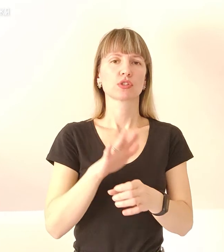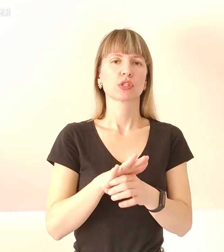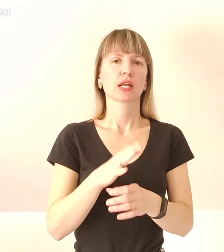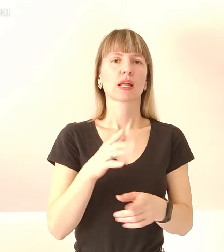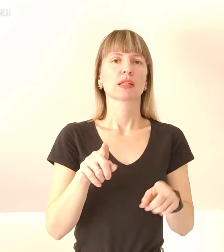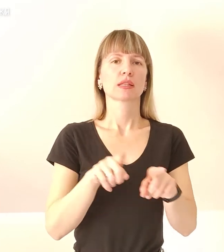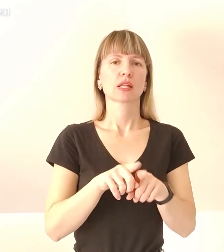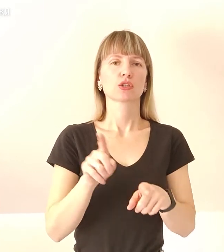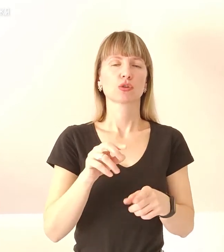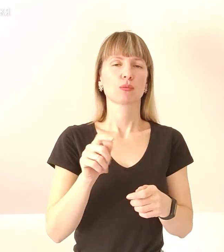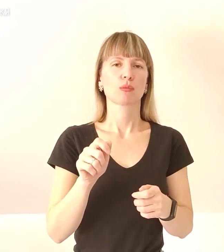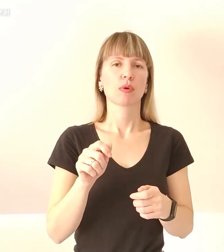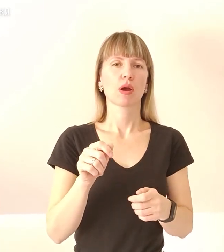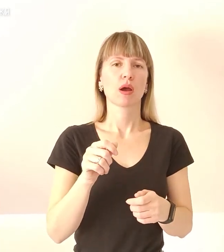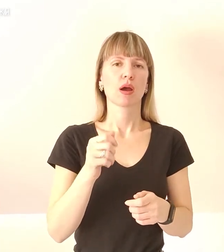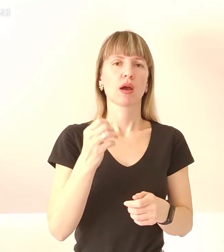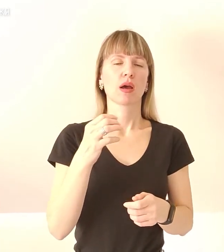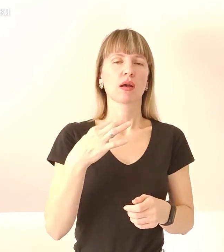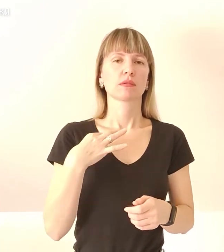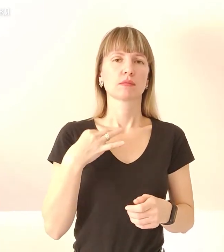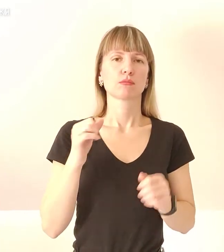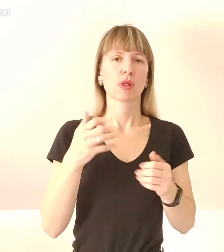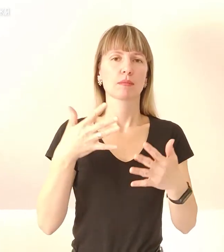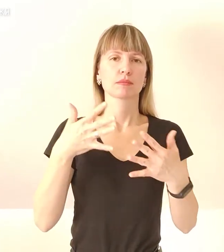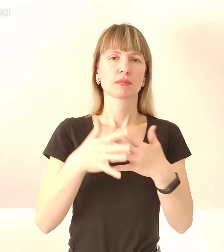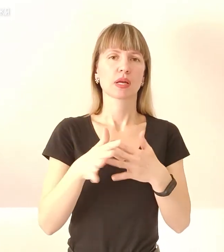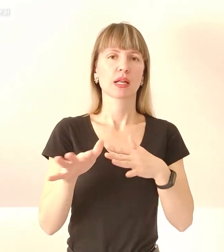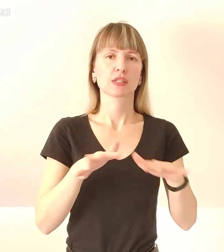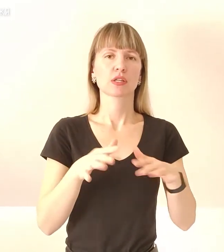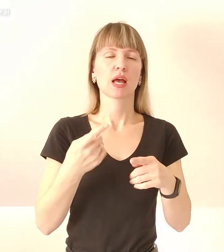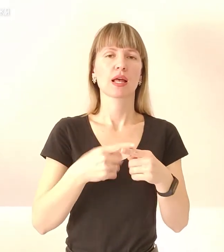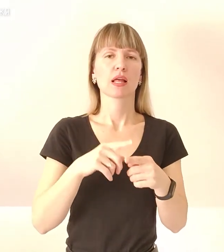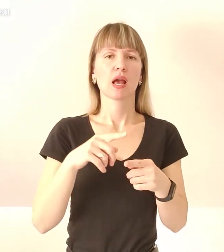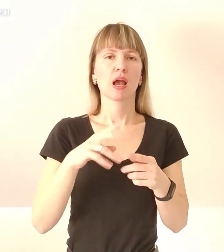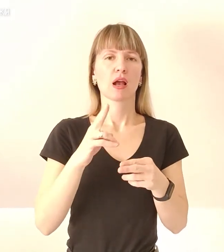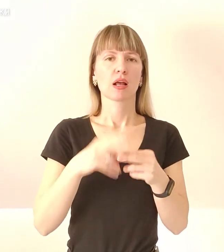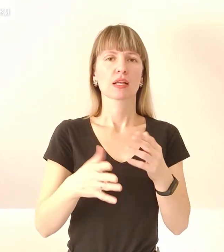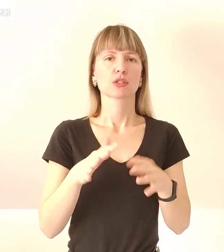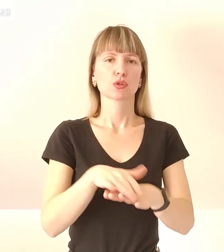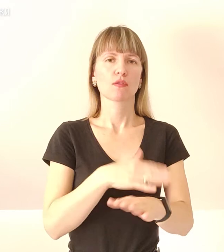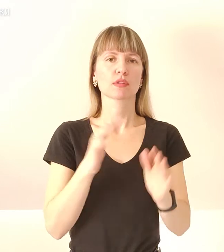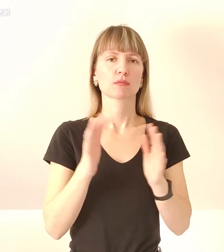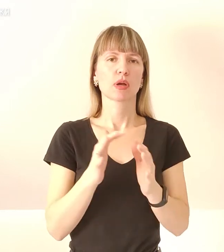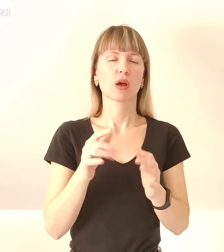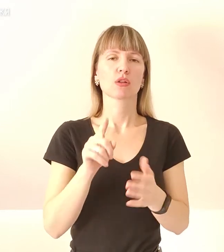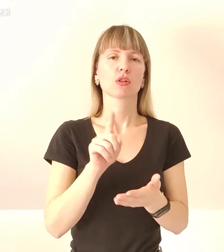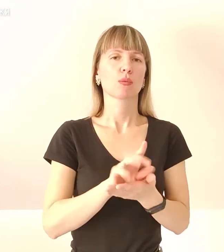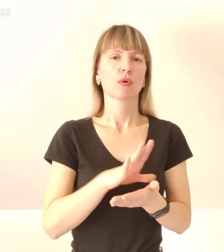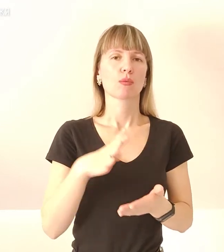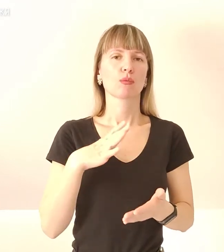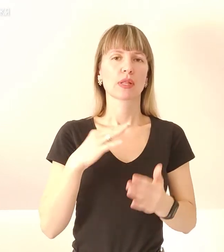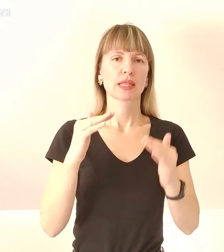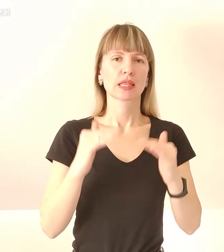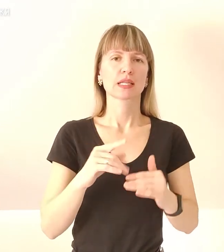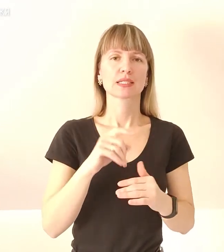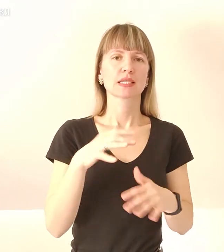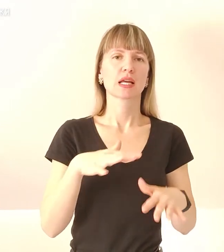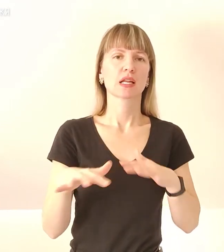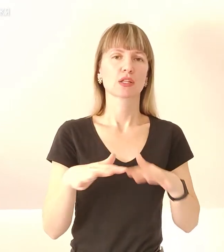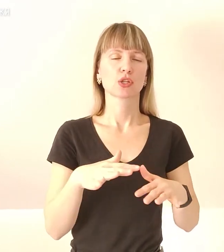так, аби ганчірка могла просякнути рідиною. А ось цей край, якщо довго зберігати, він не повинен бути нижче за рідину. Тобто, ось